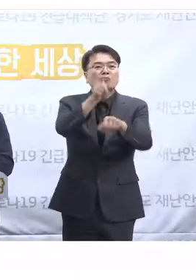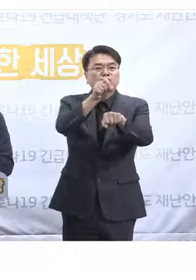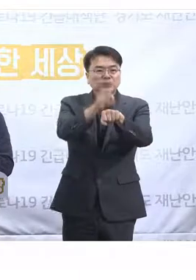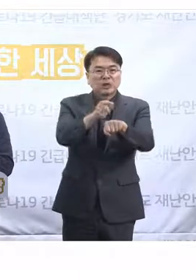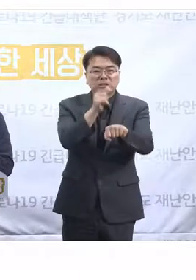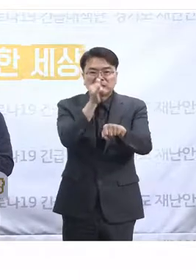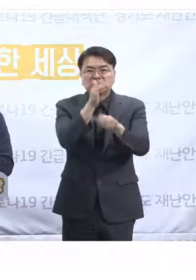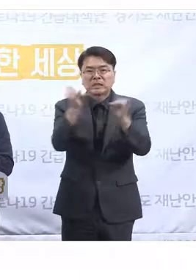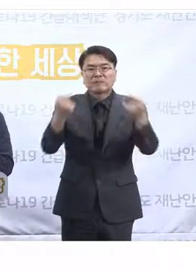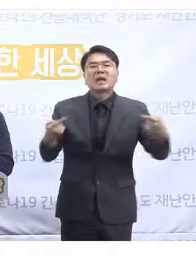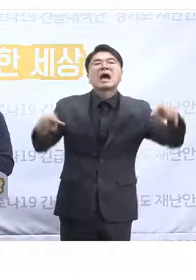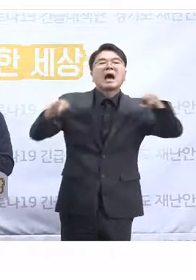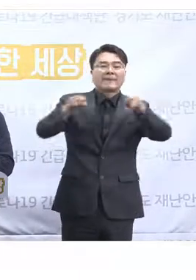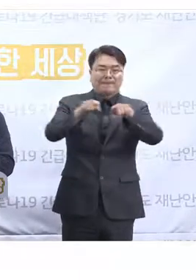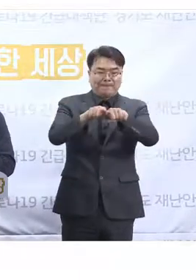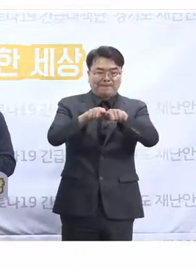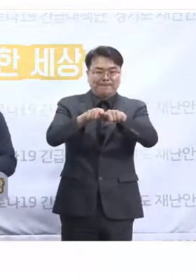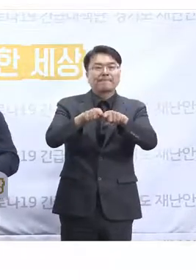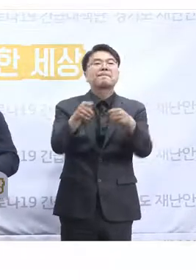참여를 했기 때문에